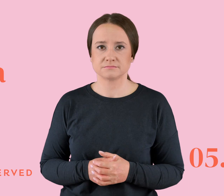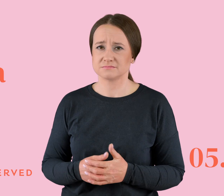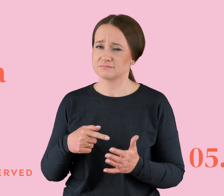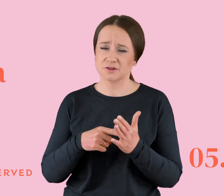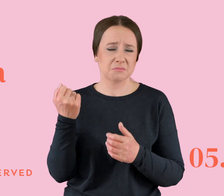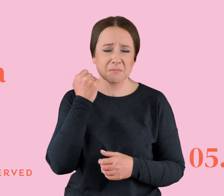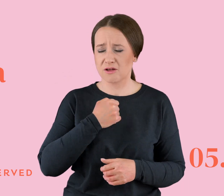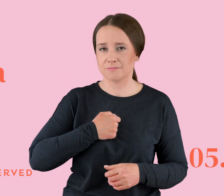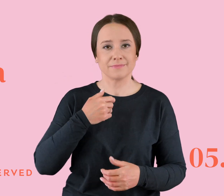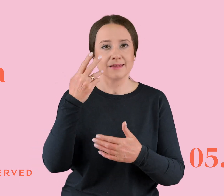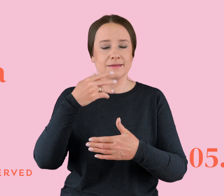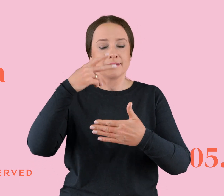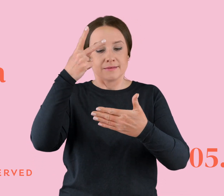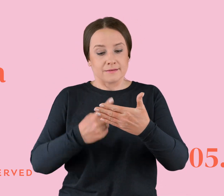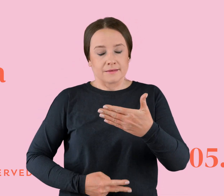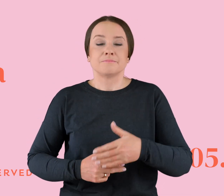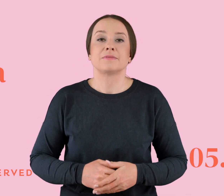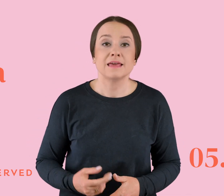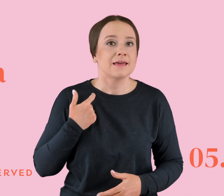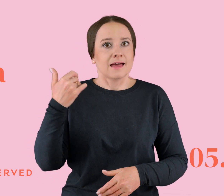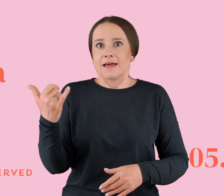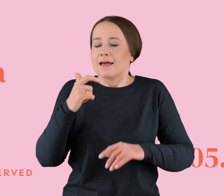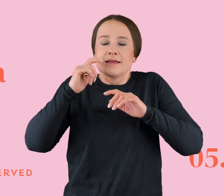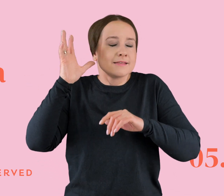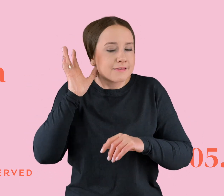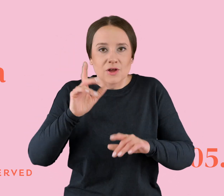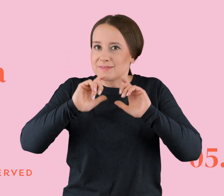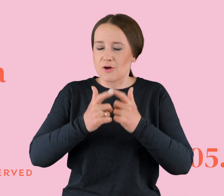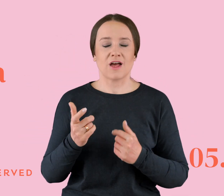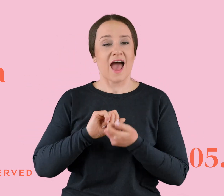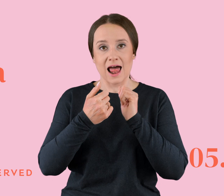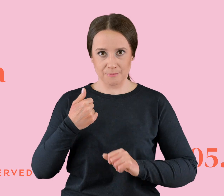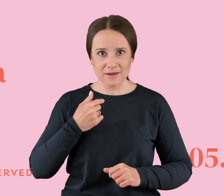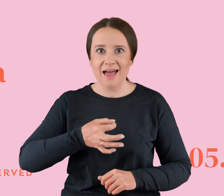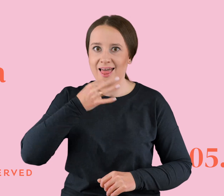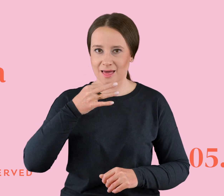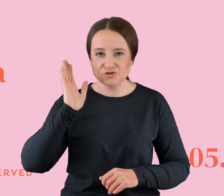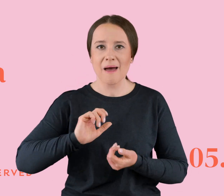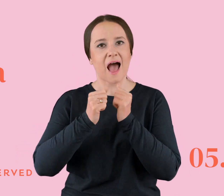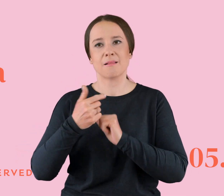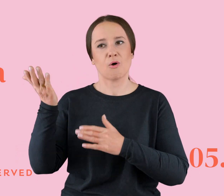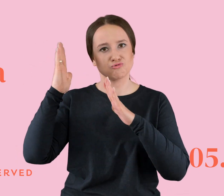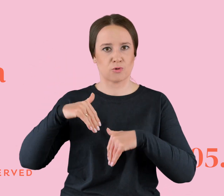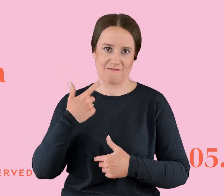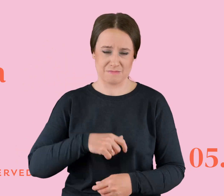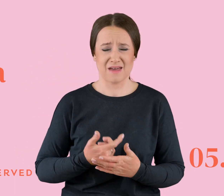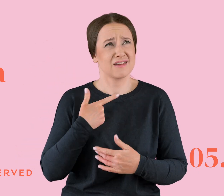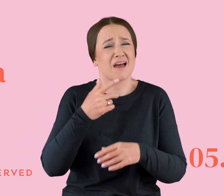smutne. Czytam dalej. Wiecznie słyszałem, że albo się poprawię, albo mnie zostawi. Bardzo mnie to bolało, więc ja oczywiście wpłacz i prośbę, żebym mnie